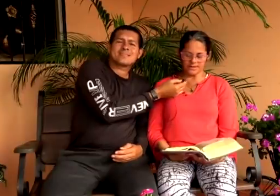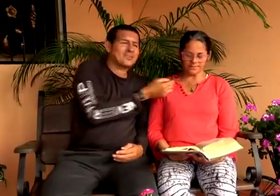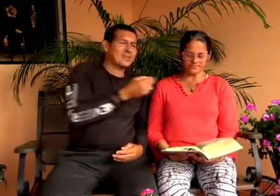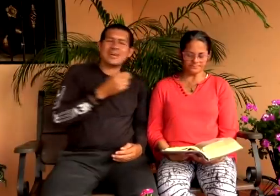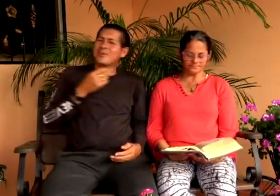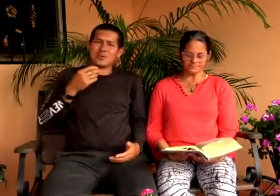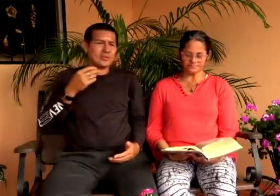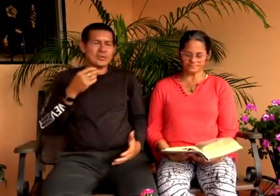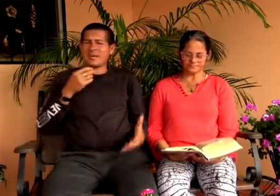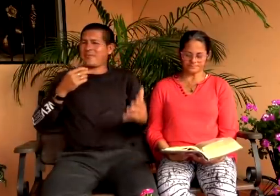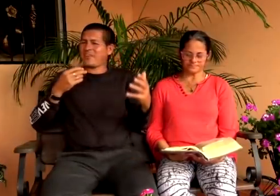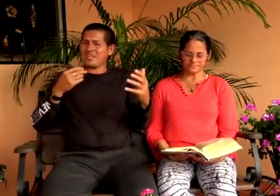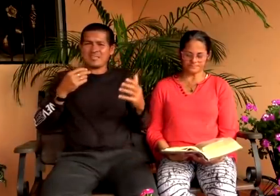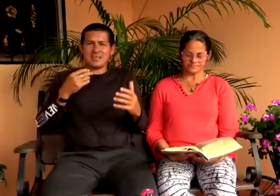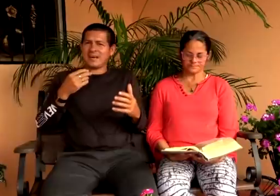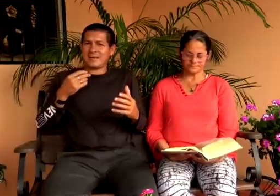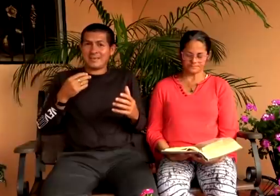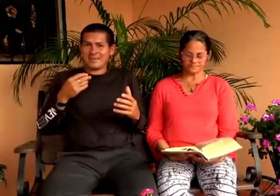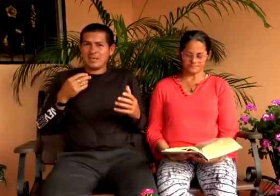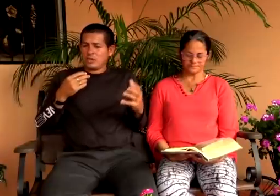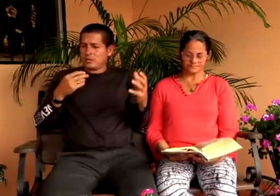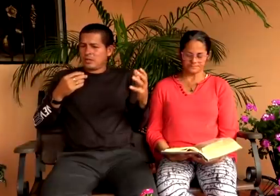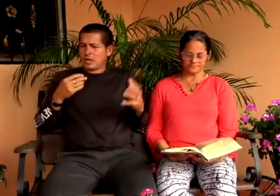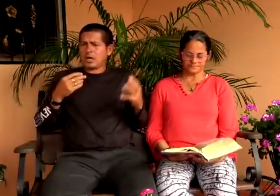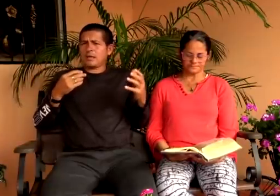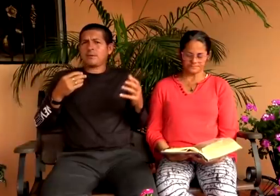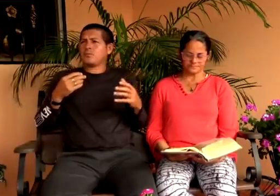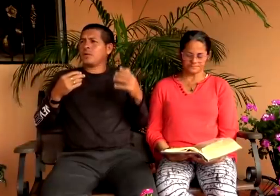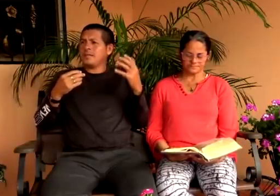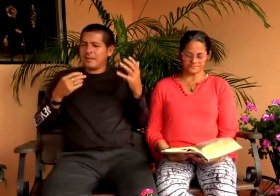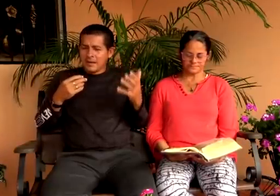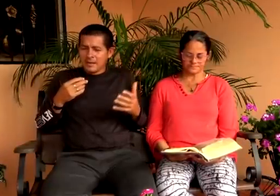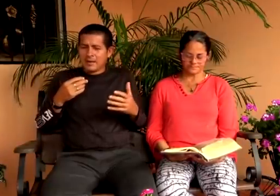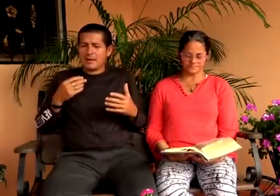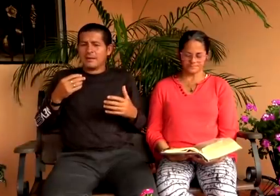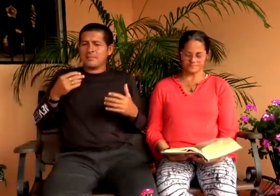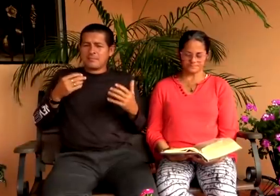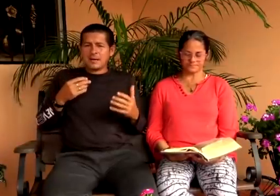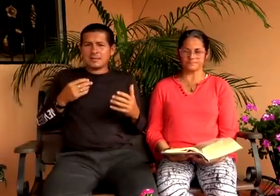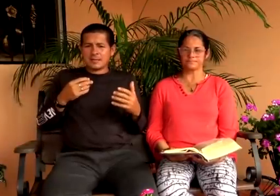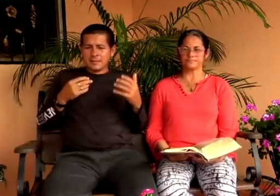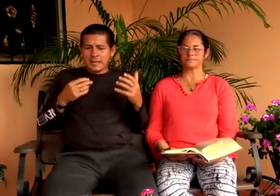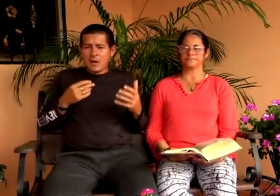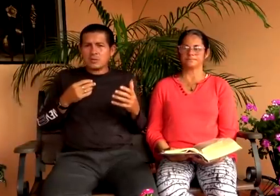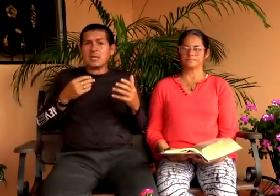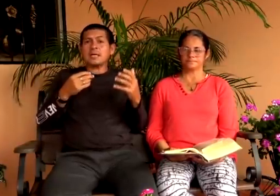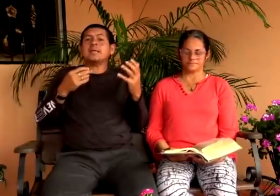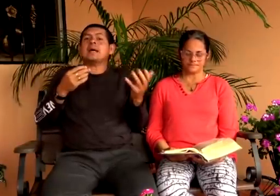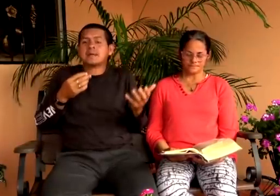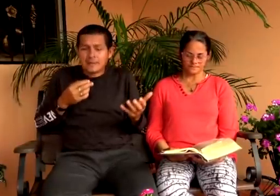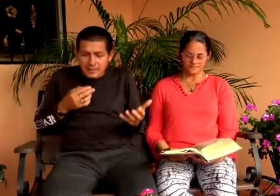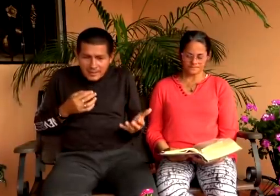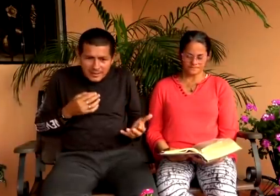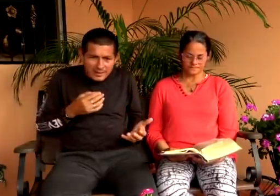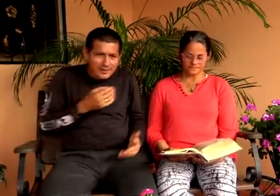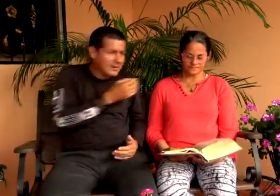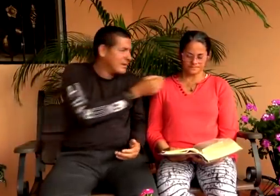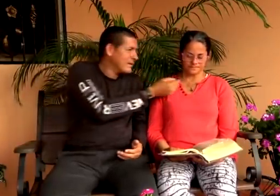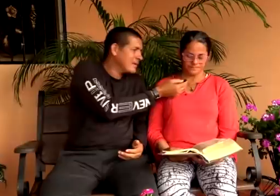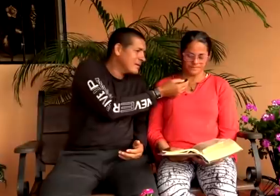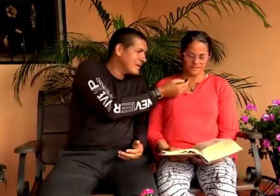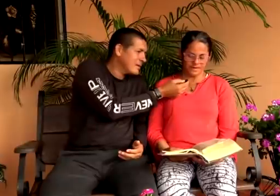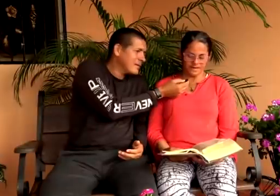alegría que gozo que felicidad nada pero no hay nada más que me cause alegría que